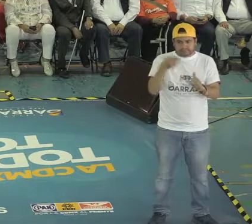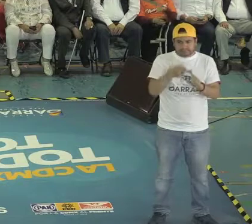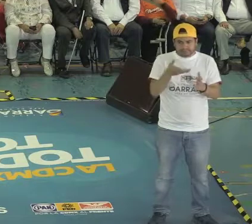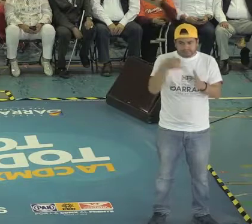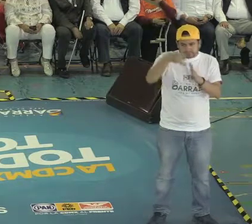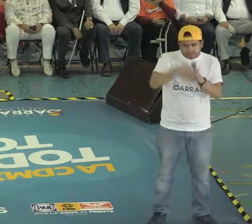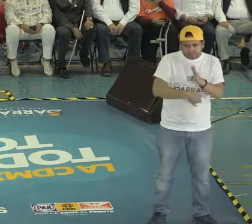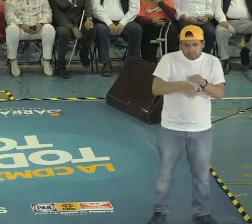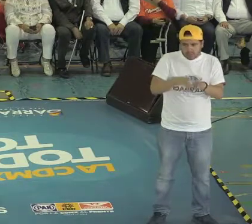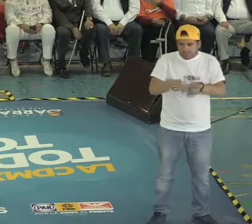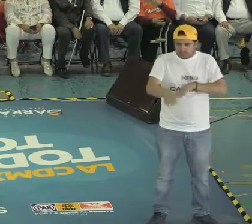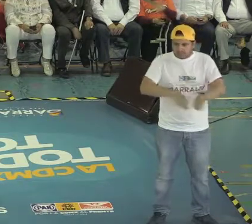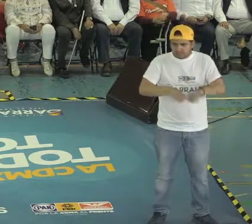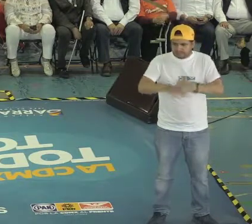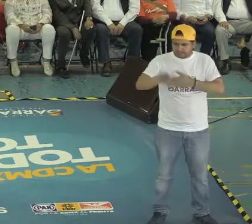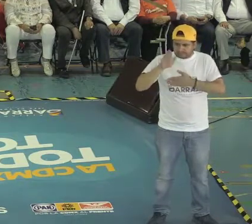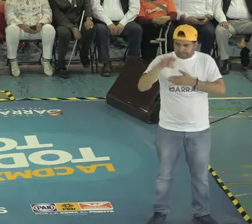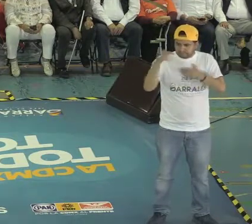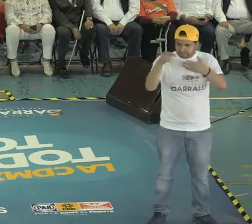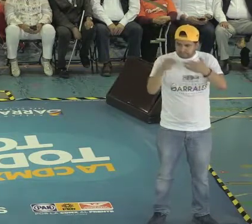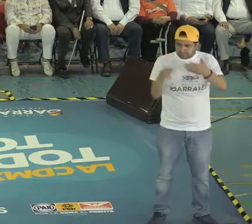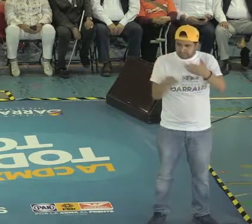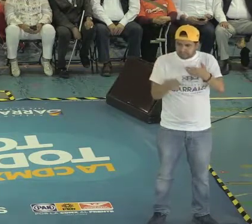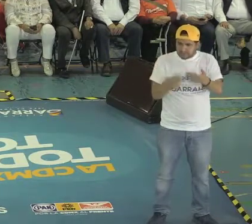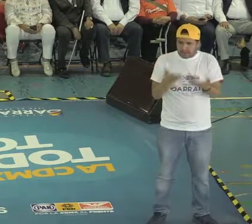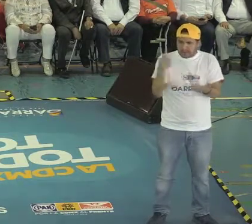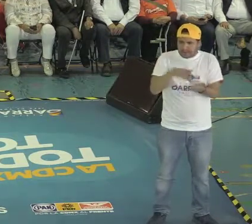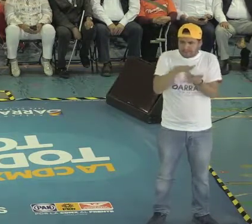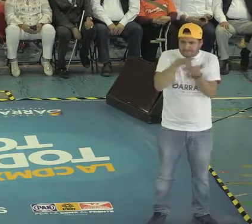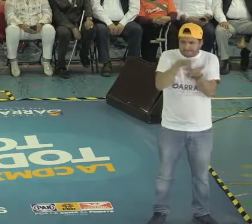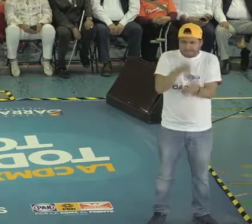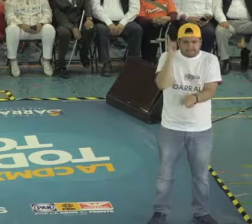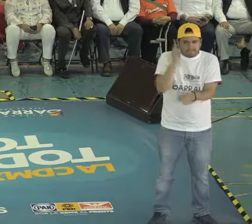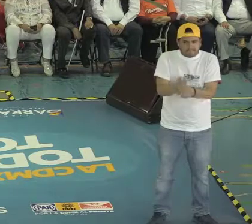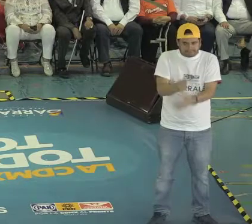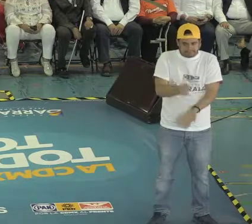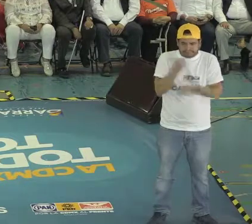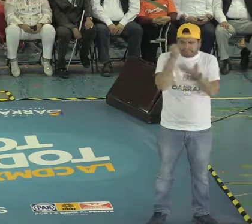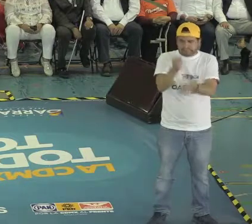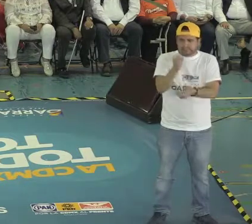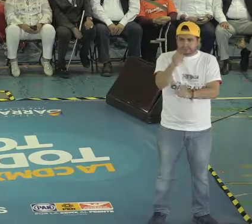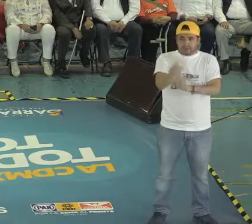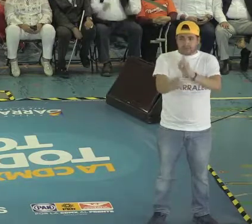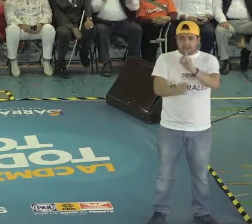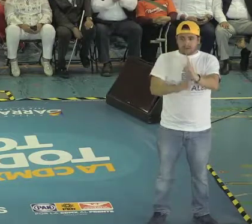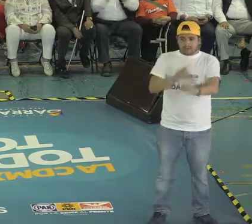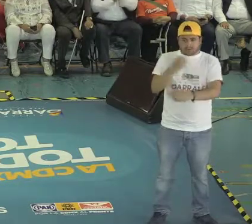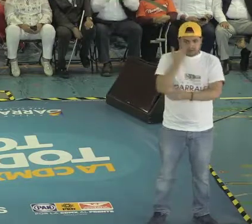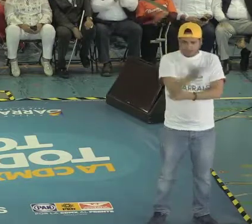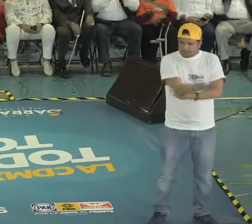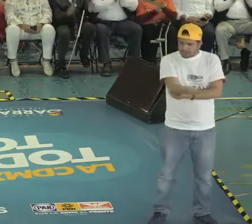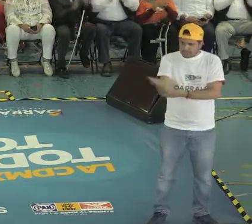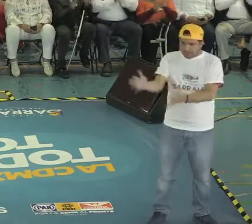con compromisos muy concretos. Vamos a apoyar económicamente a quienes quieran participar y